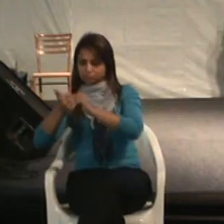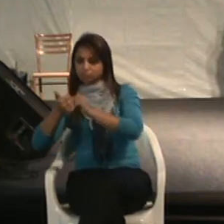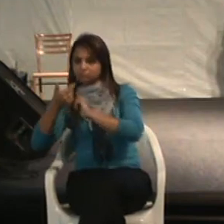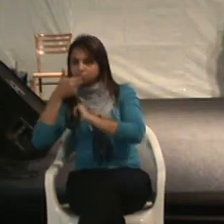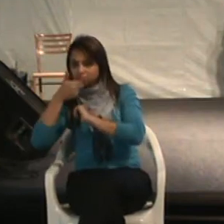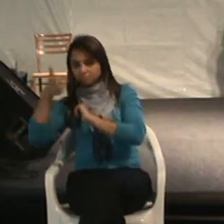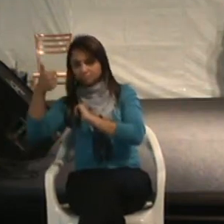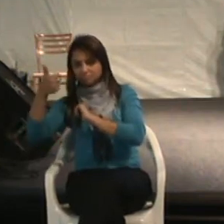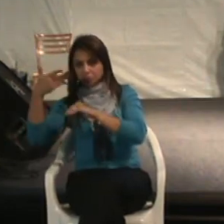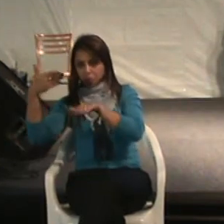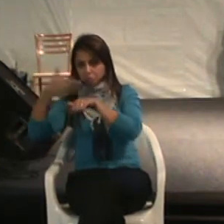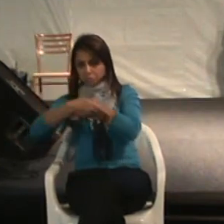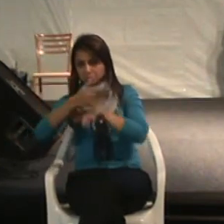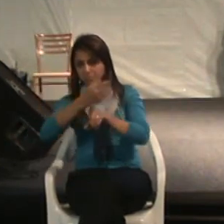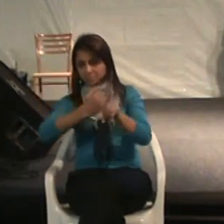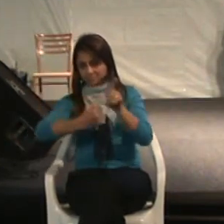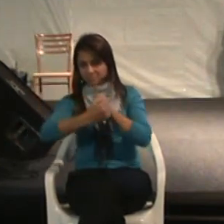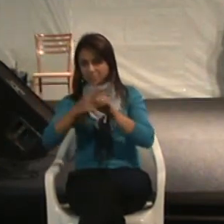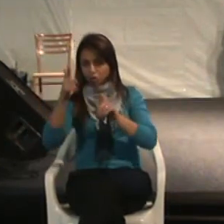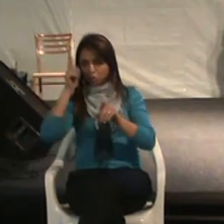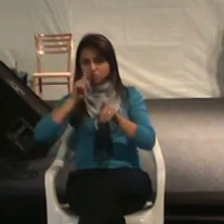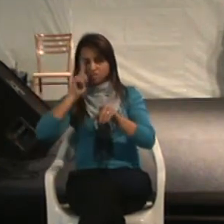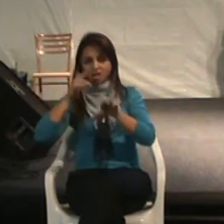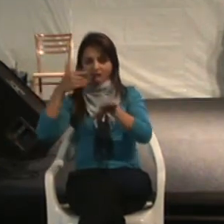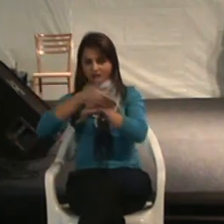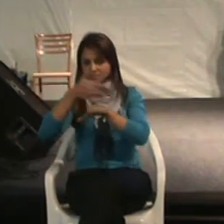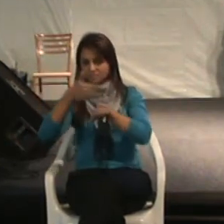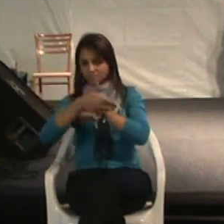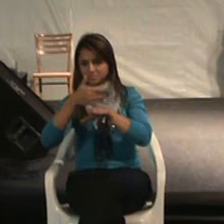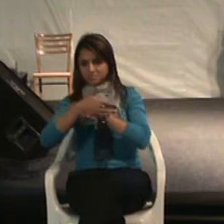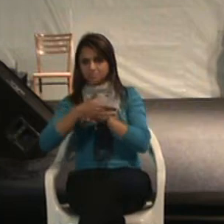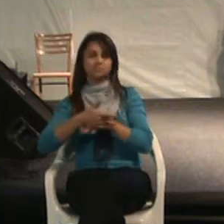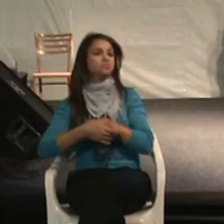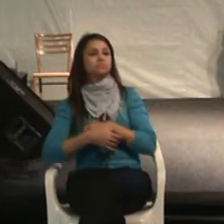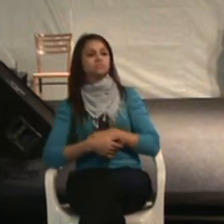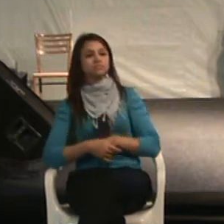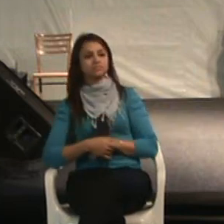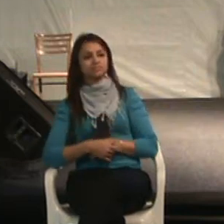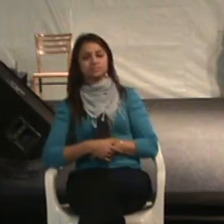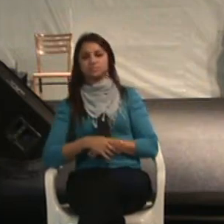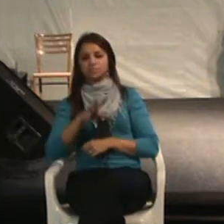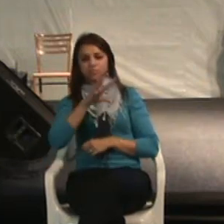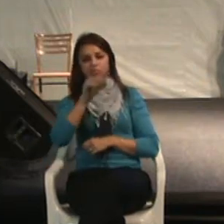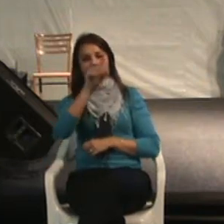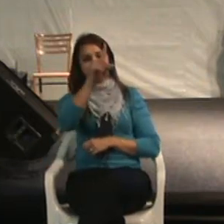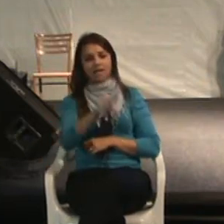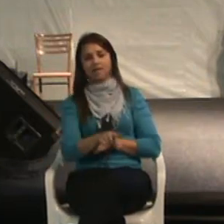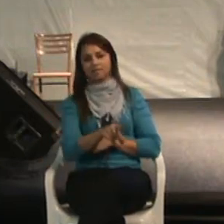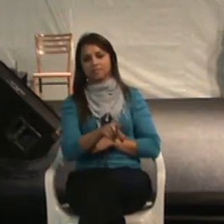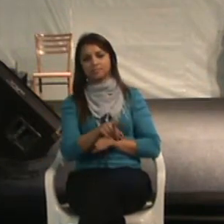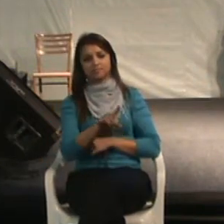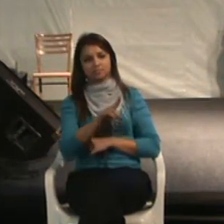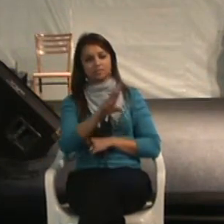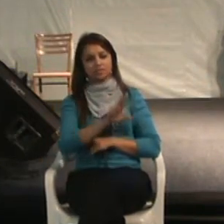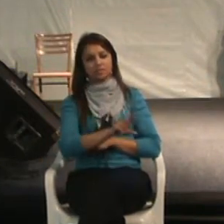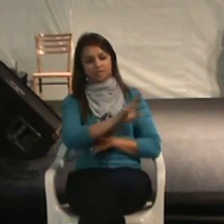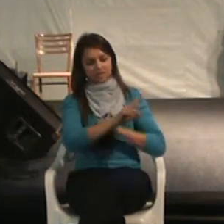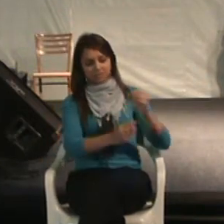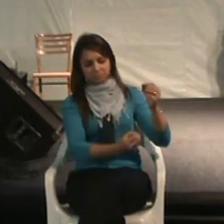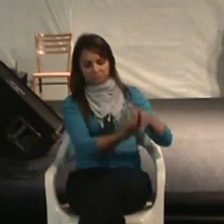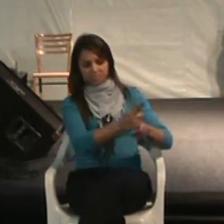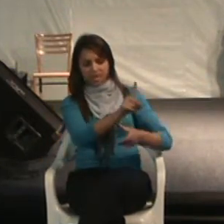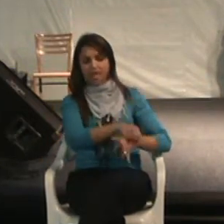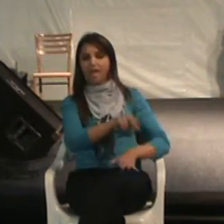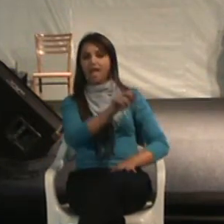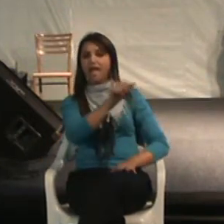sociedade, que encontrem acessibilidade, que superem a barreira atitudinal, tudo isso, tudo que for desenvolvido é